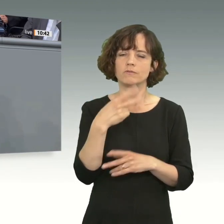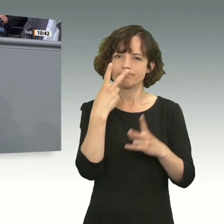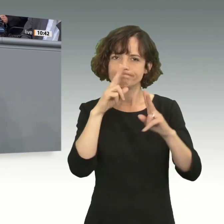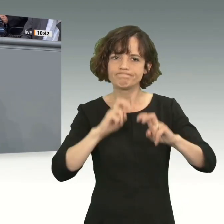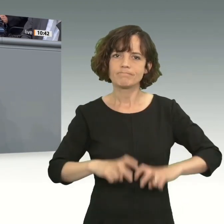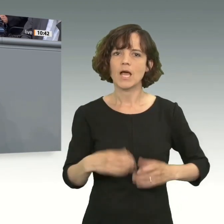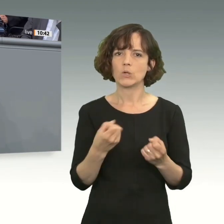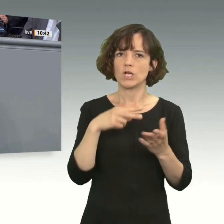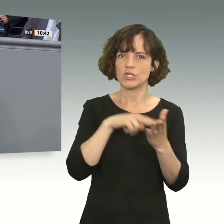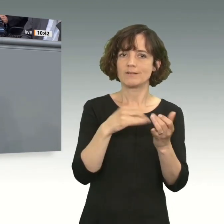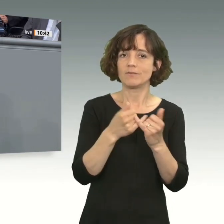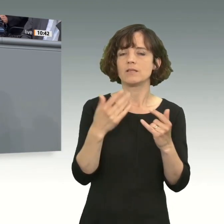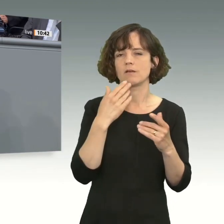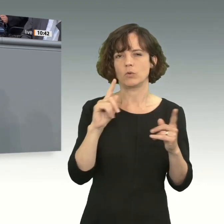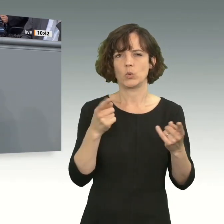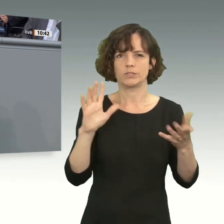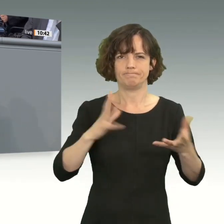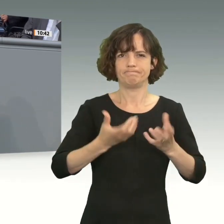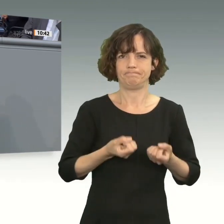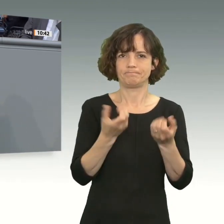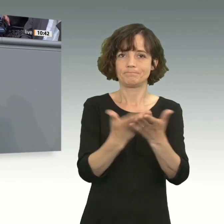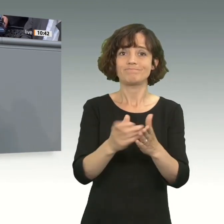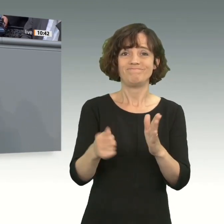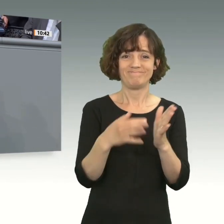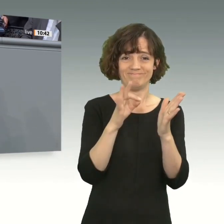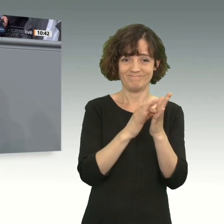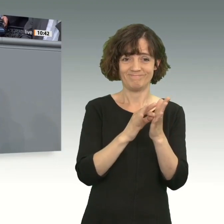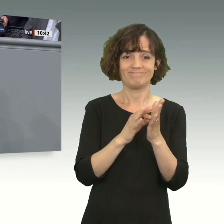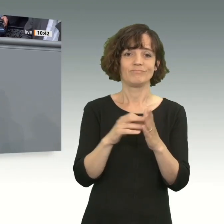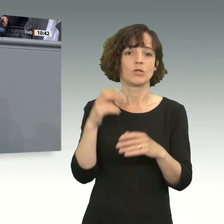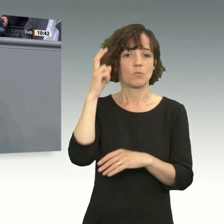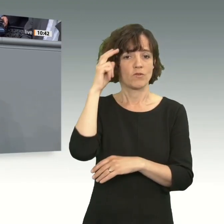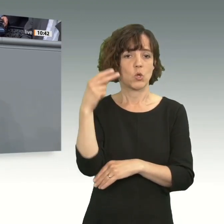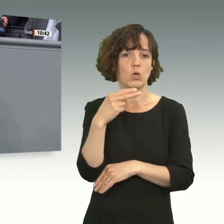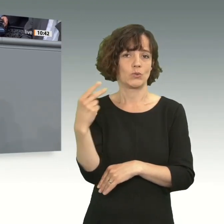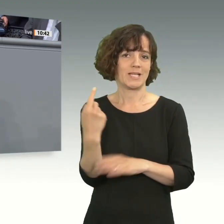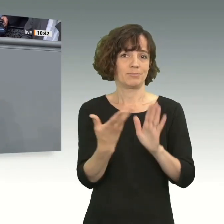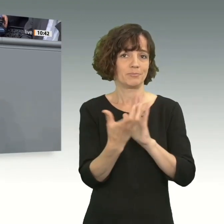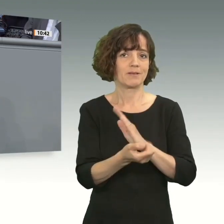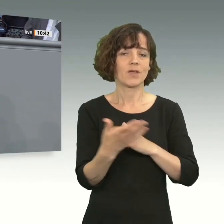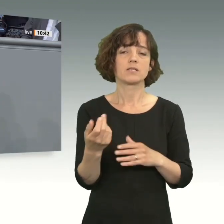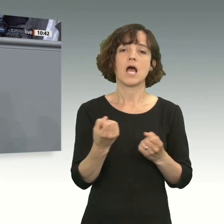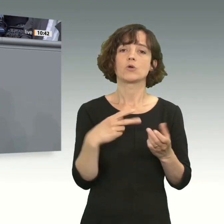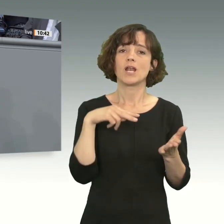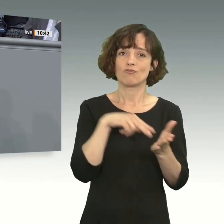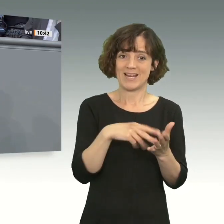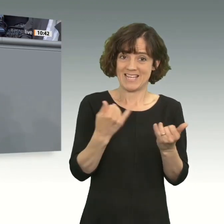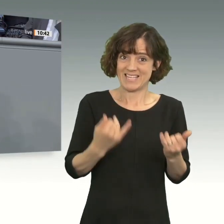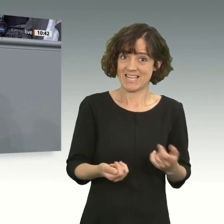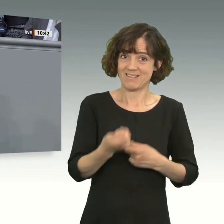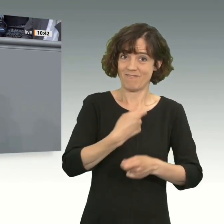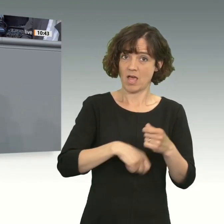froh, das einmal hier kurz skizzieren zu dürfen. Der erste Punkt, den Professor Holterhus festgestellt hat, ist, dass im Status quo in dem jetzigen